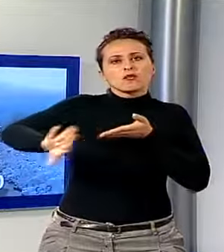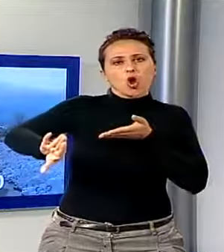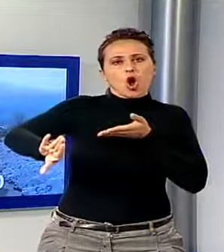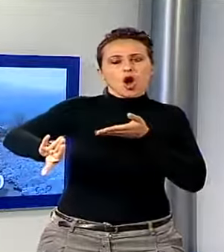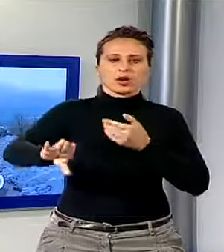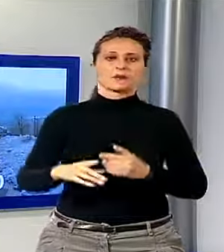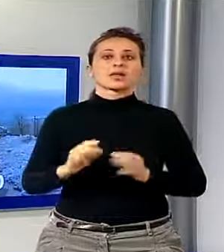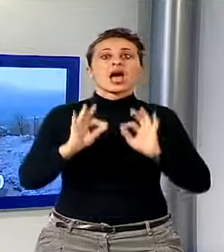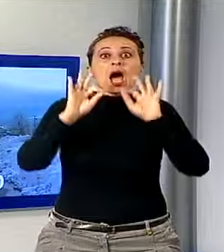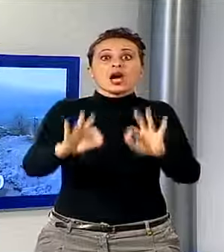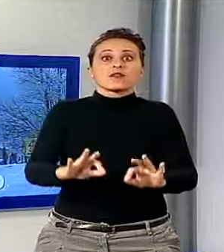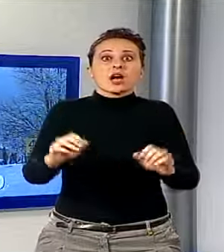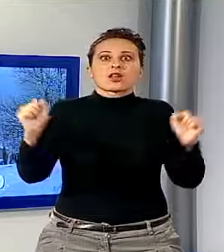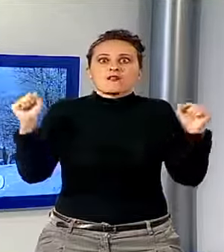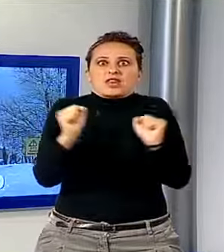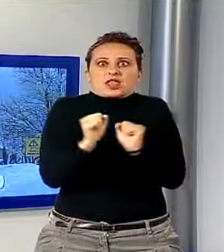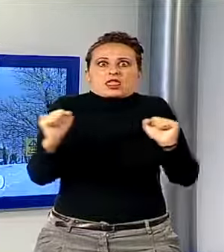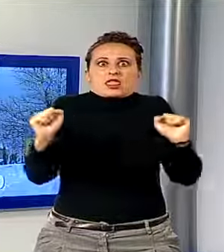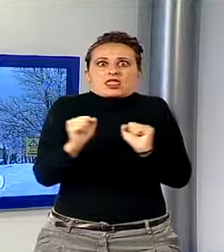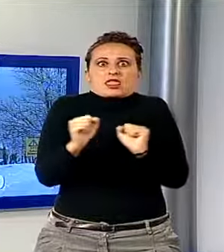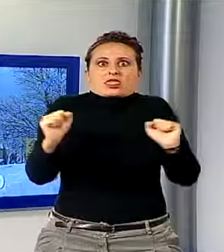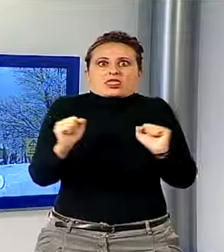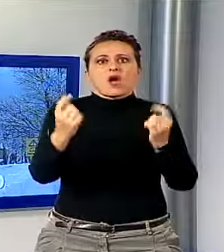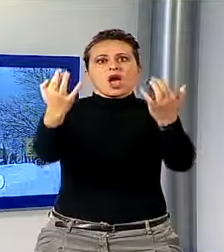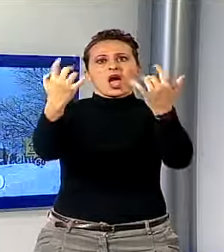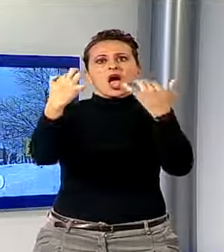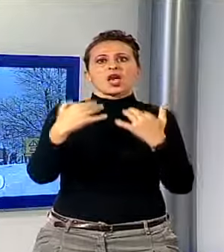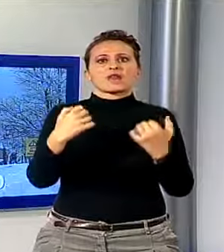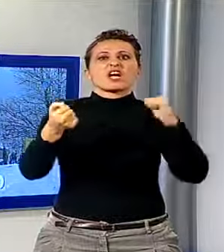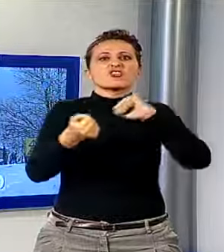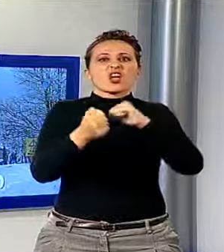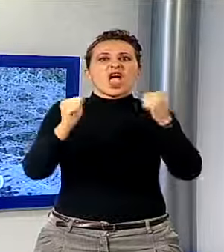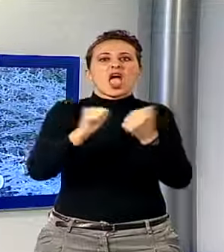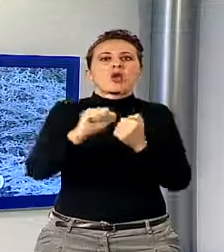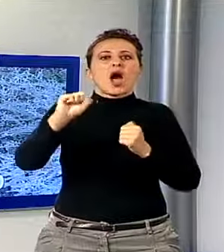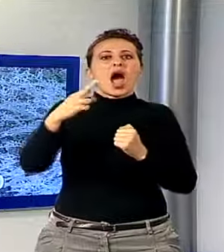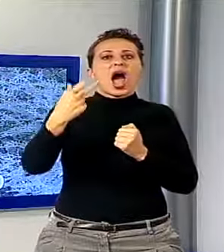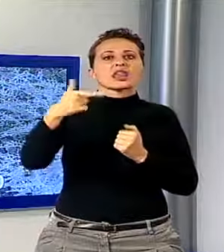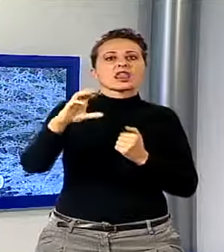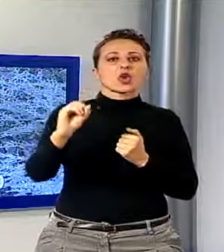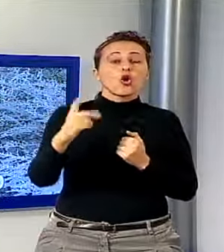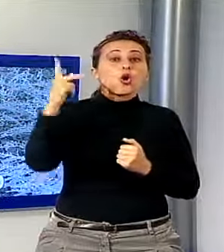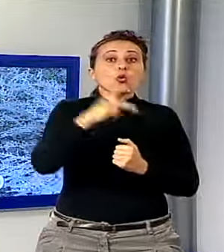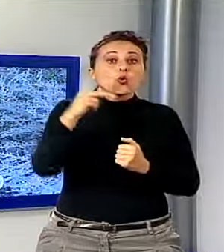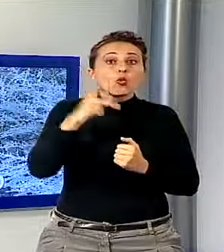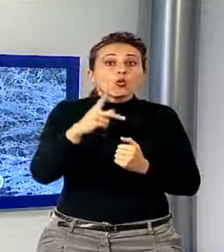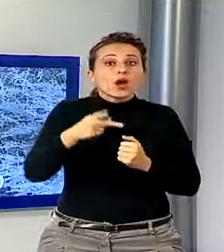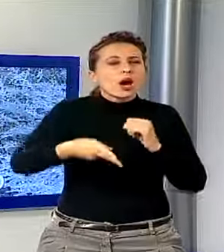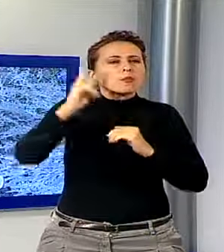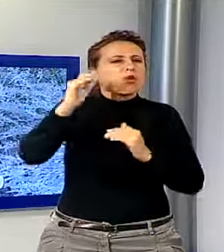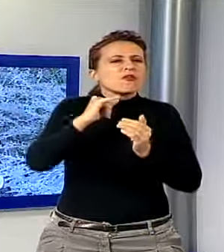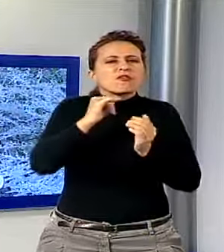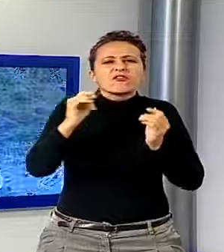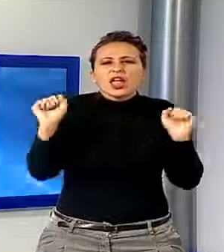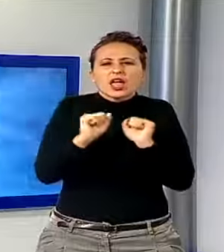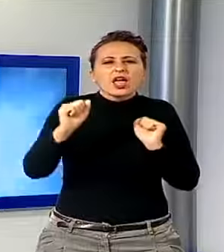È arrivato il grande freddo, ondata di gelo artico anche in Toscana, e Lucca è la città più fredda della regione.